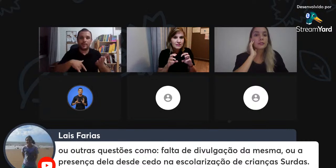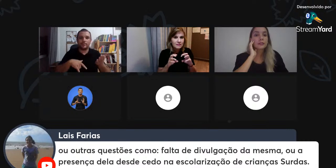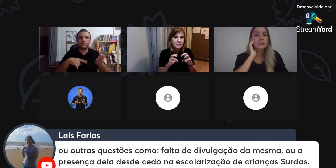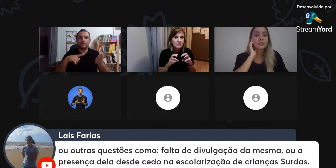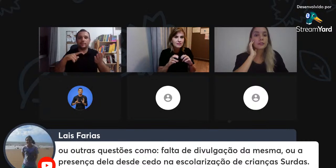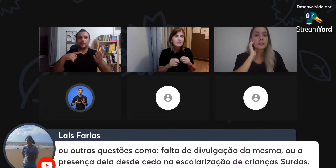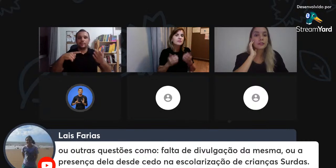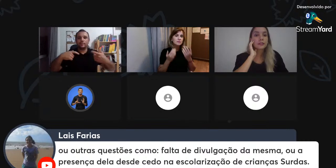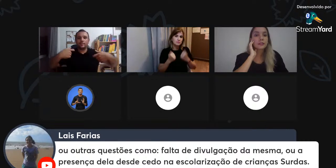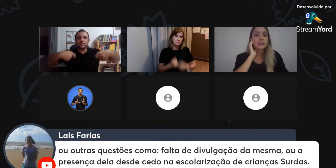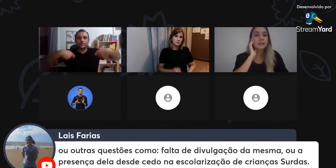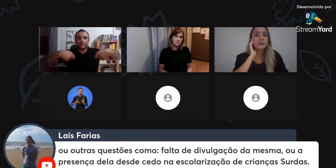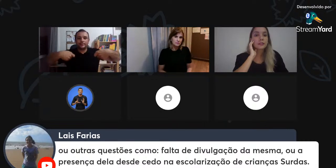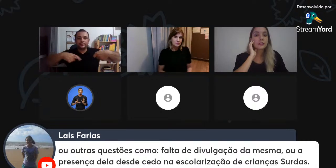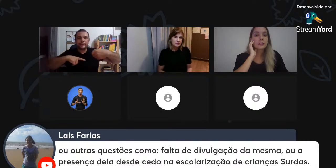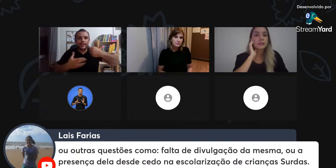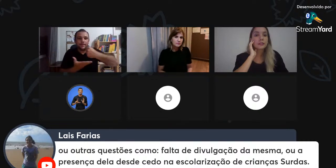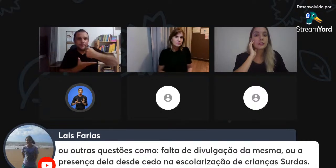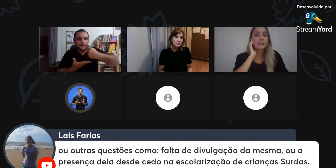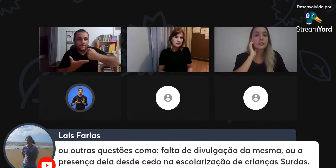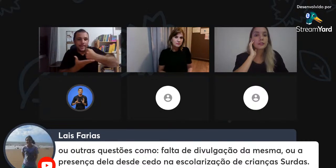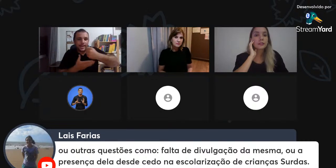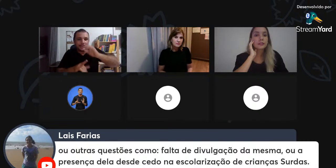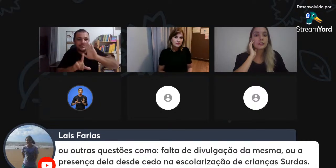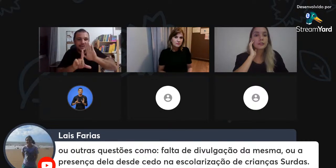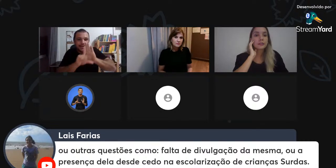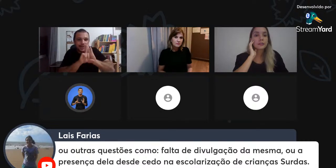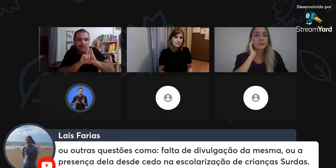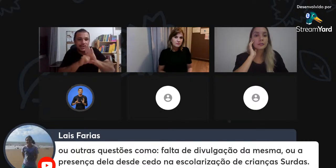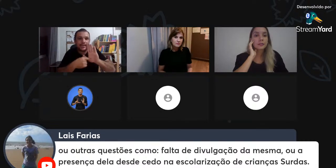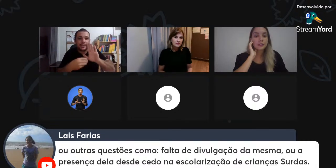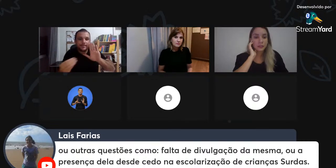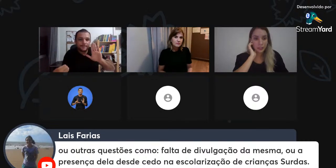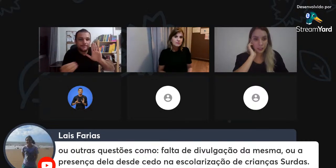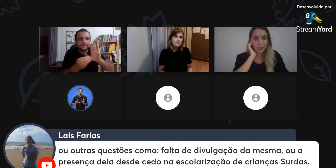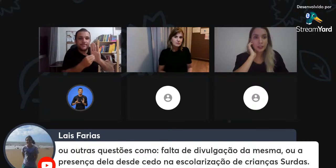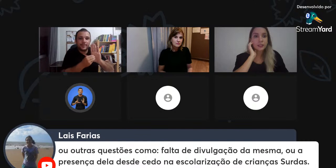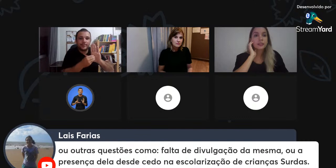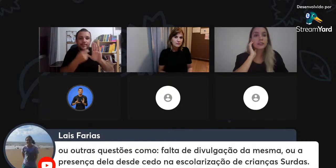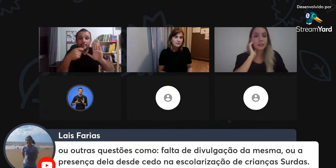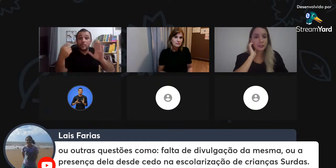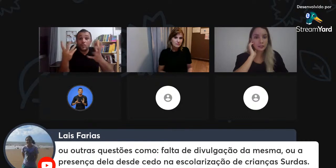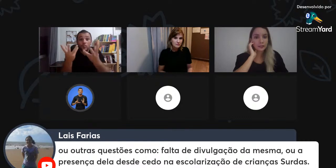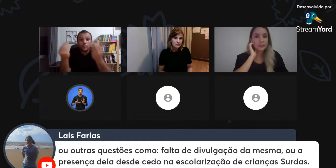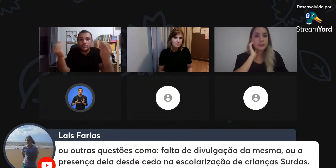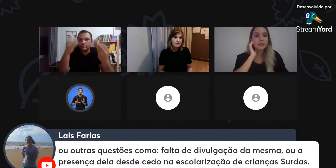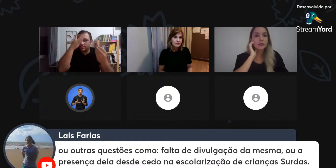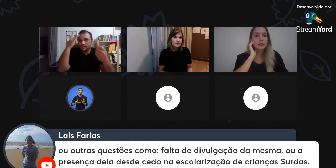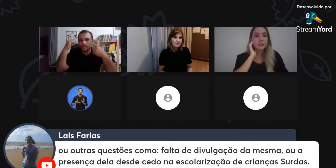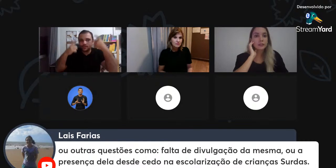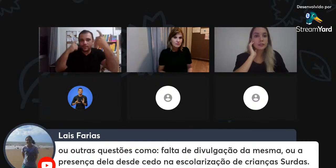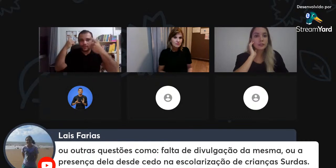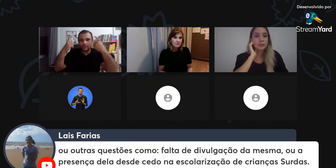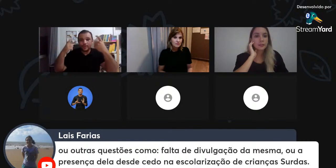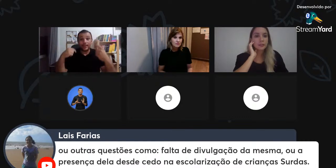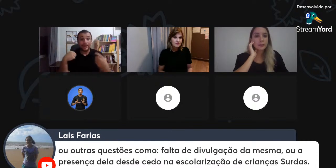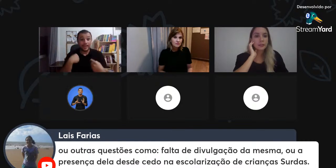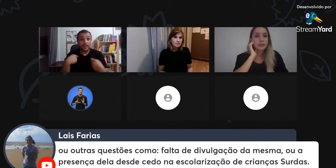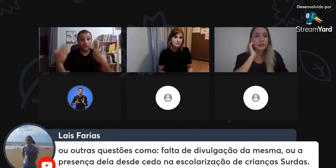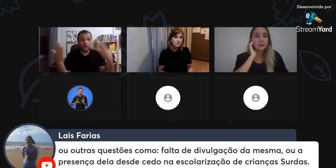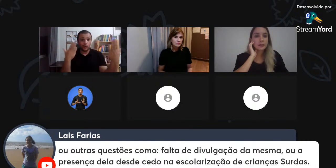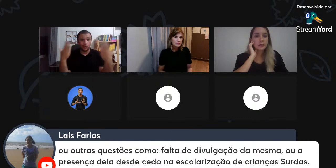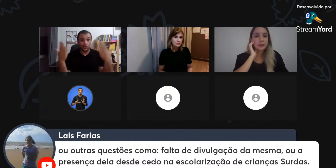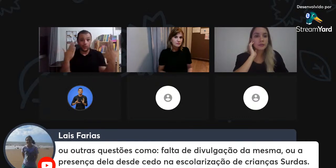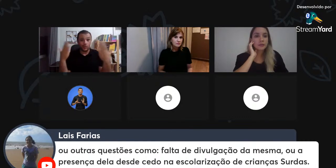à lei, ao documento, à base legal, com